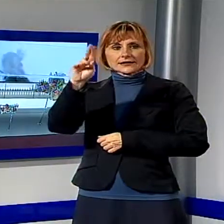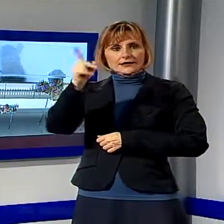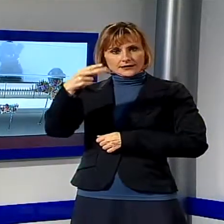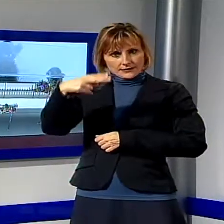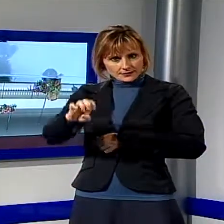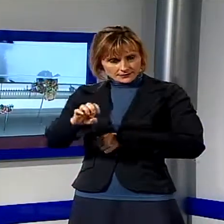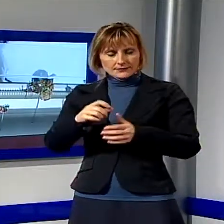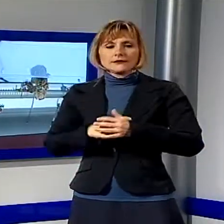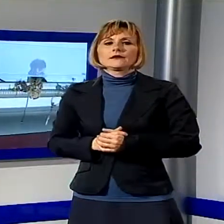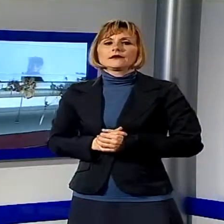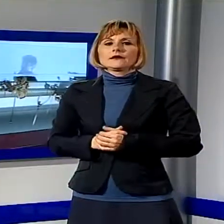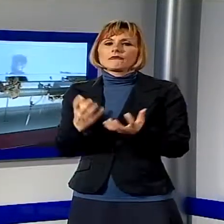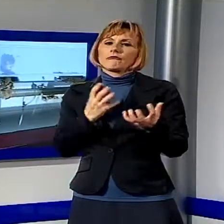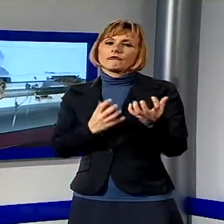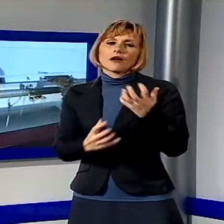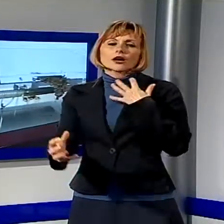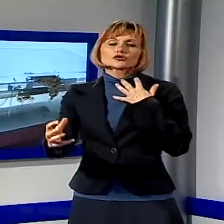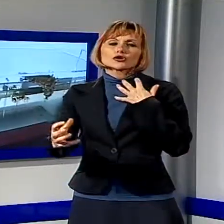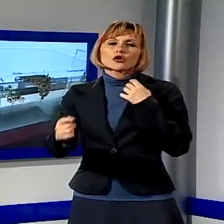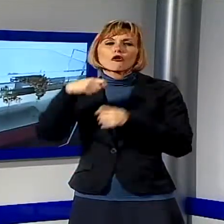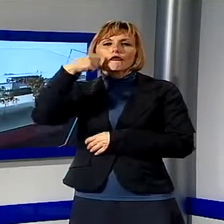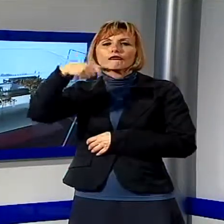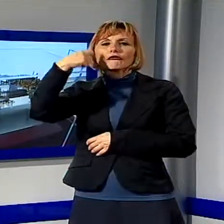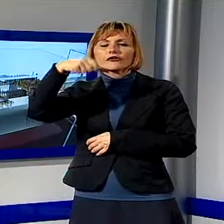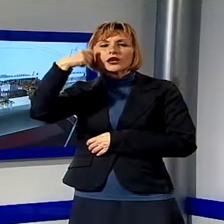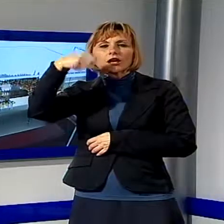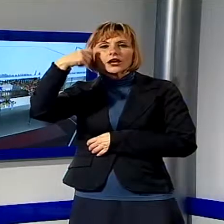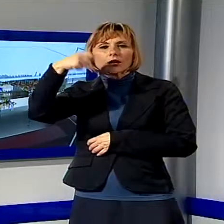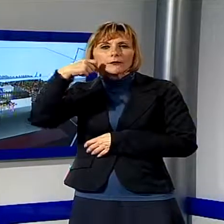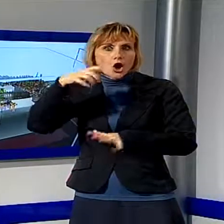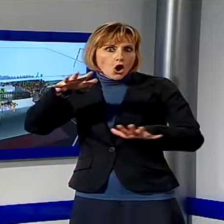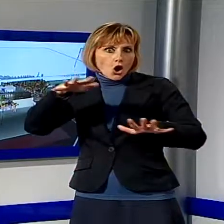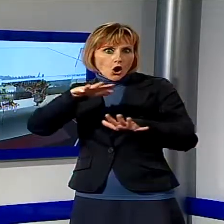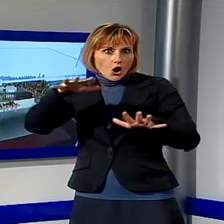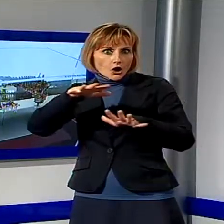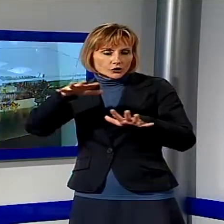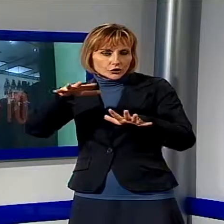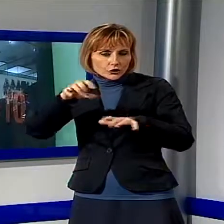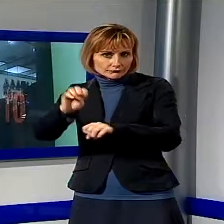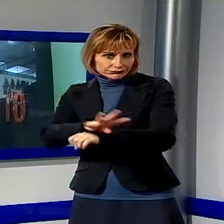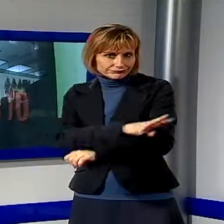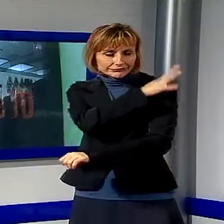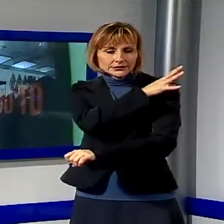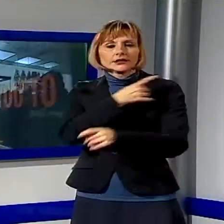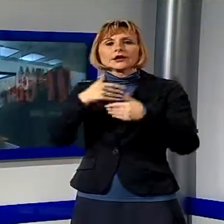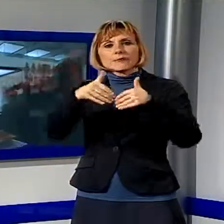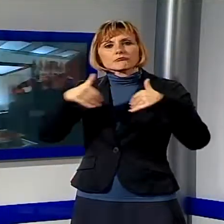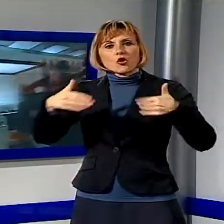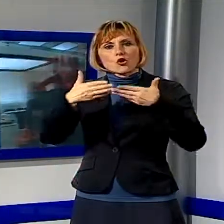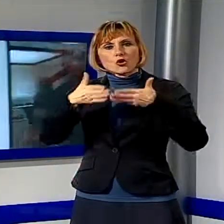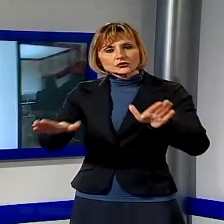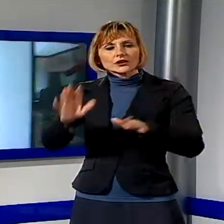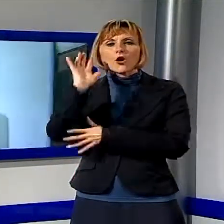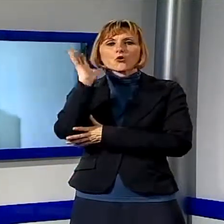Il fascino morboso dei film del regista David Cronenberg è racchiuso nell'eccezionale mostra che aprirà i battenti il